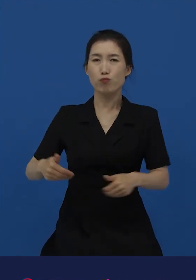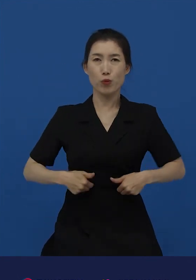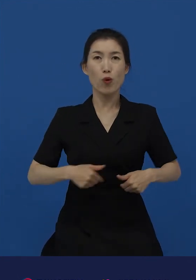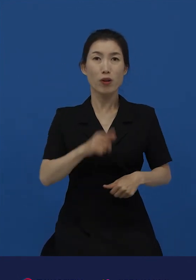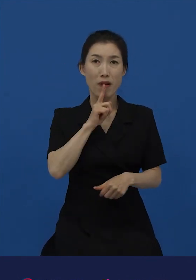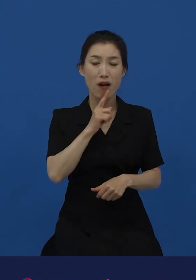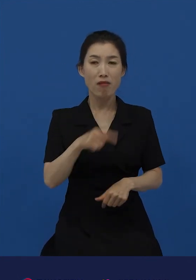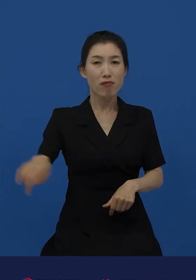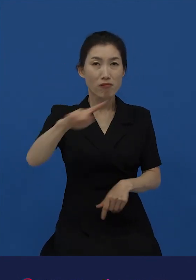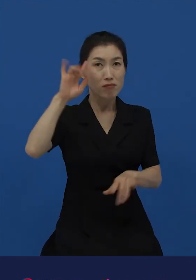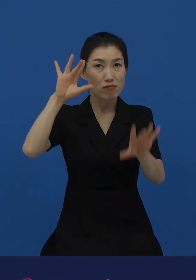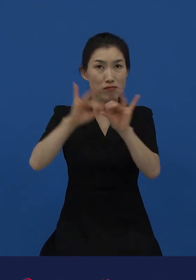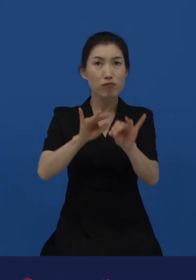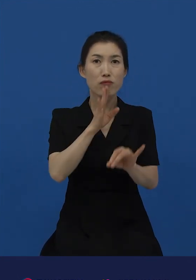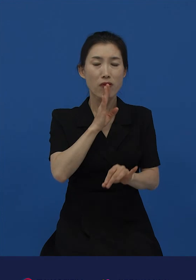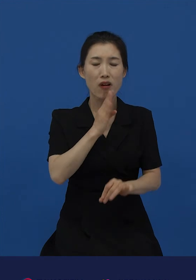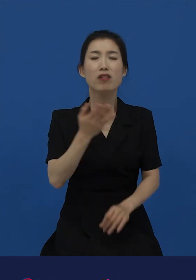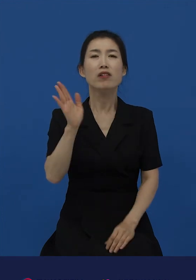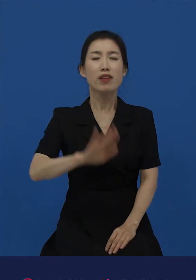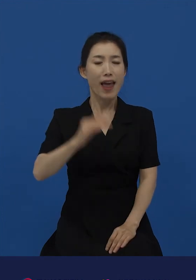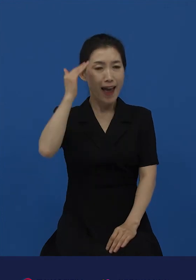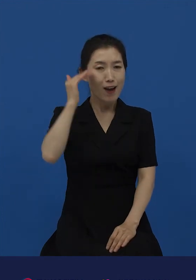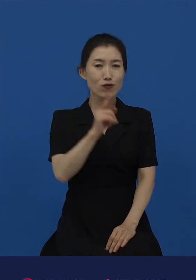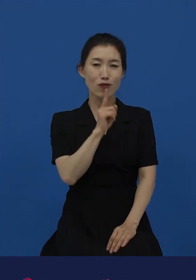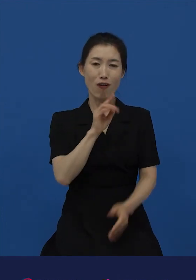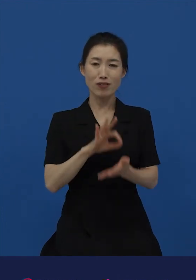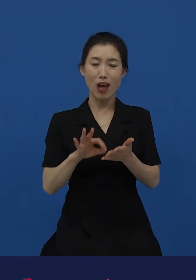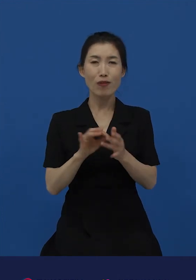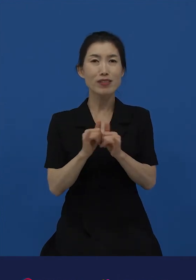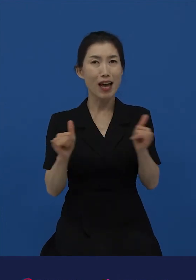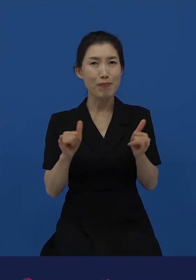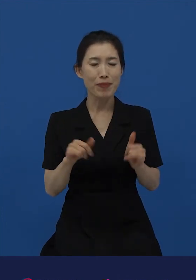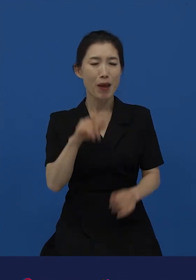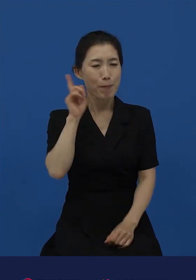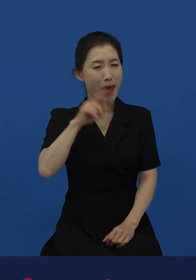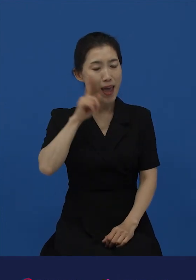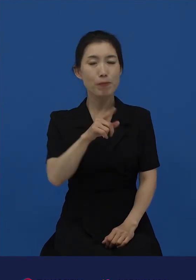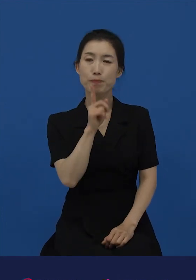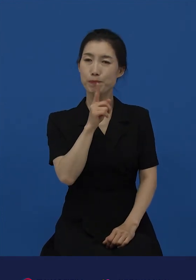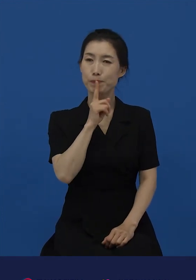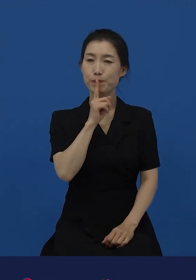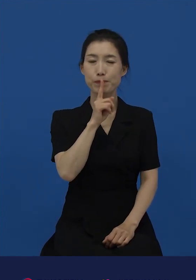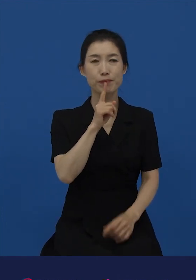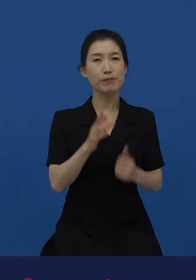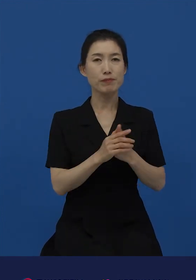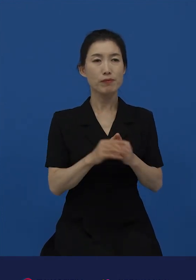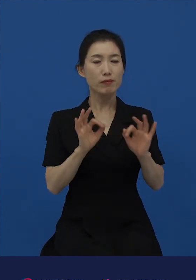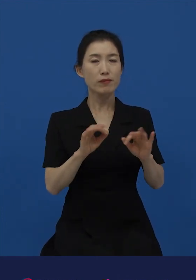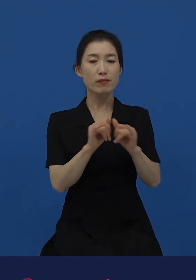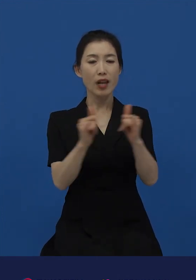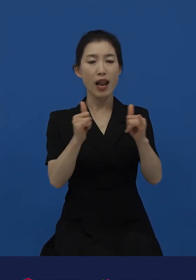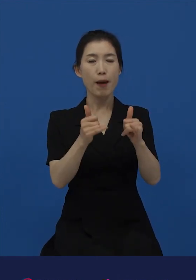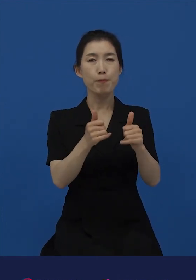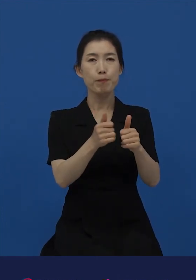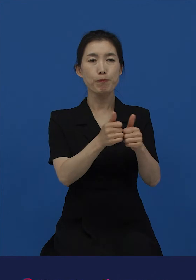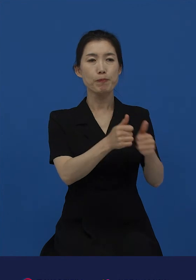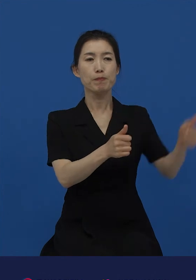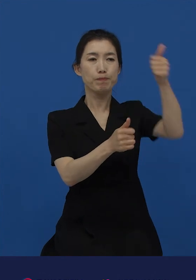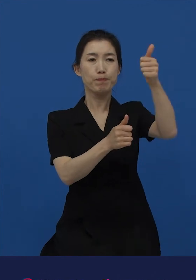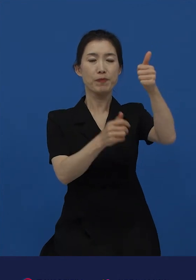없습니다. 그런데 한국어 사용자들은 매일매일의 언어 사용을 통해서 사람 위에 사람 있고 사람